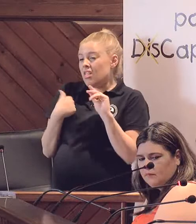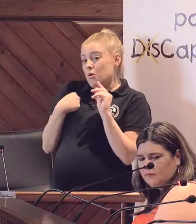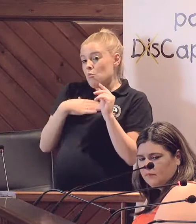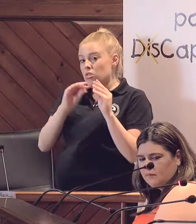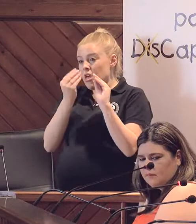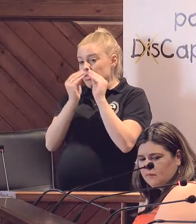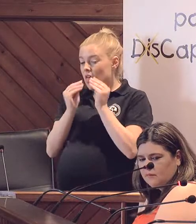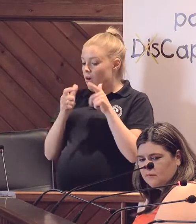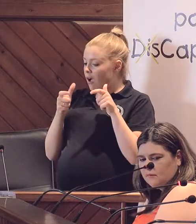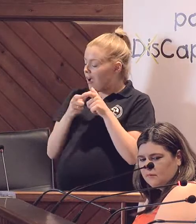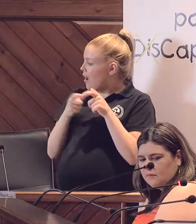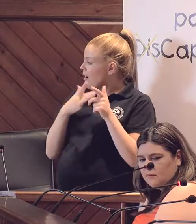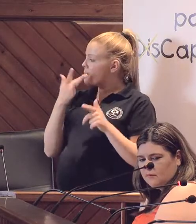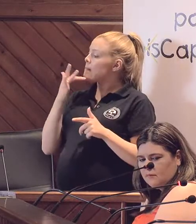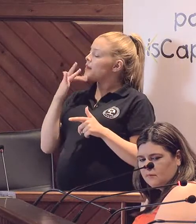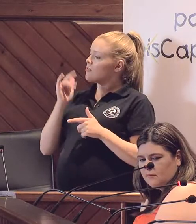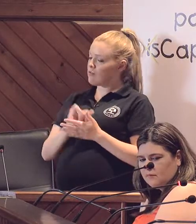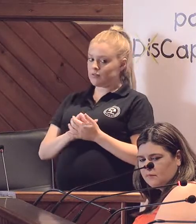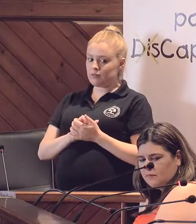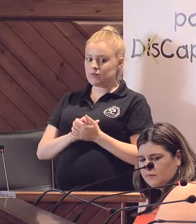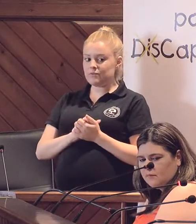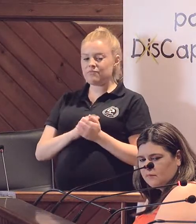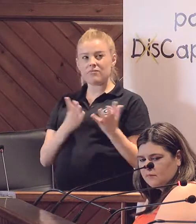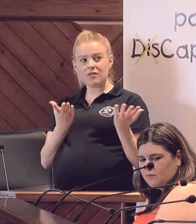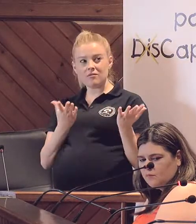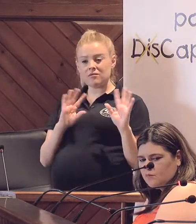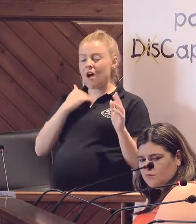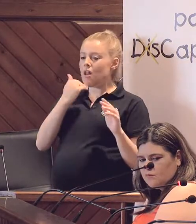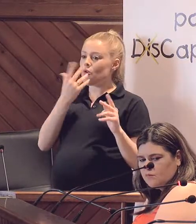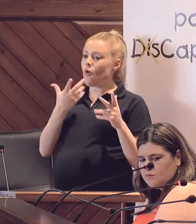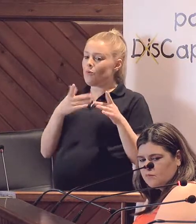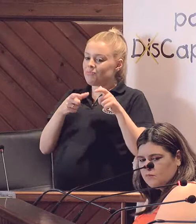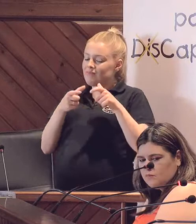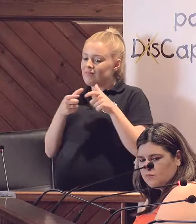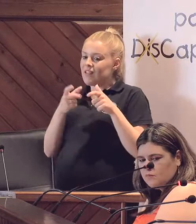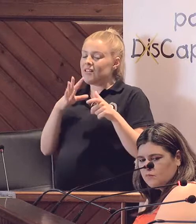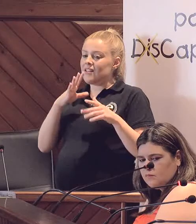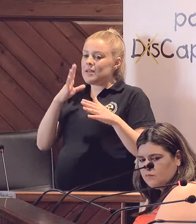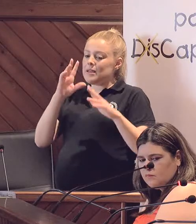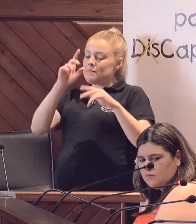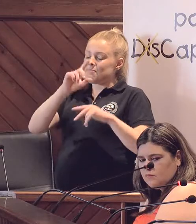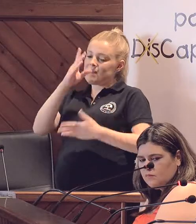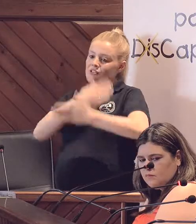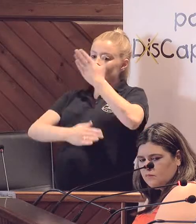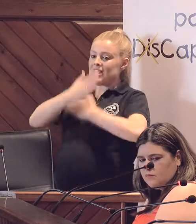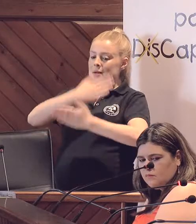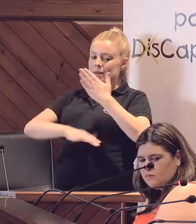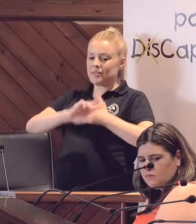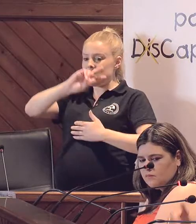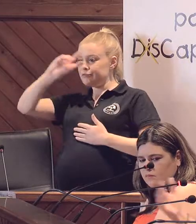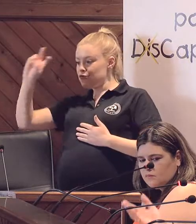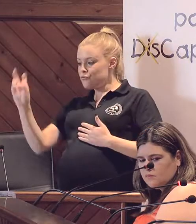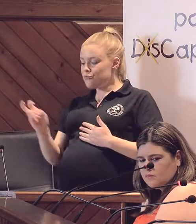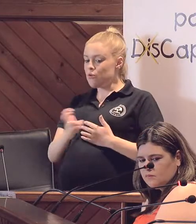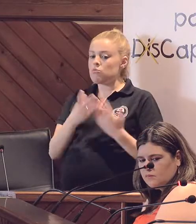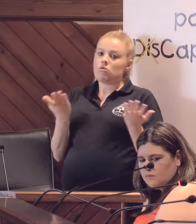un carnet amarillo, que sería una especie de bonificación para personas con discapacidades diversas. De manera que, a